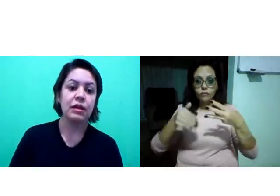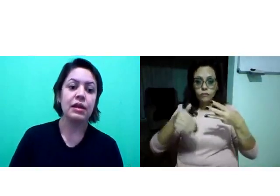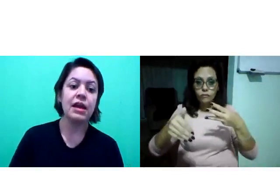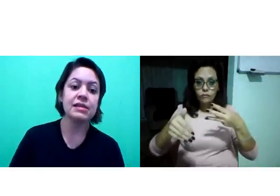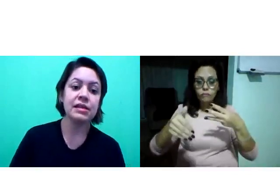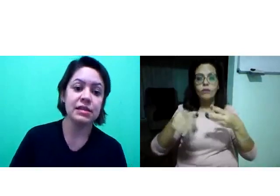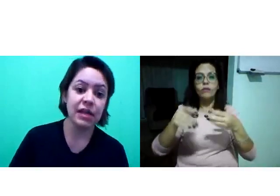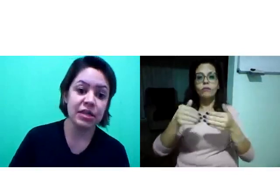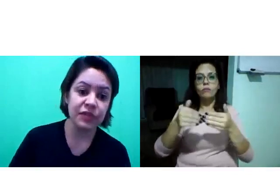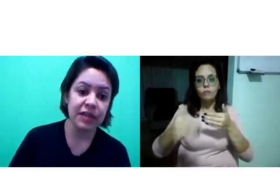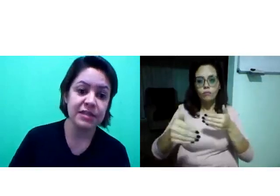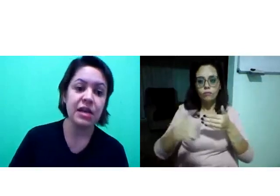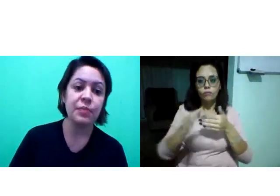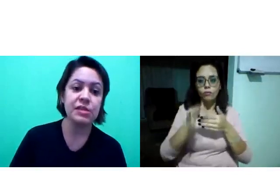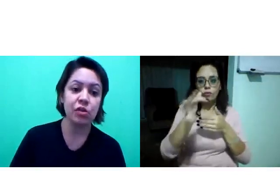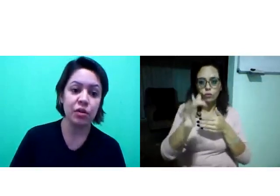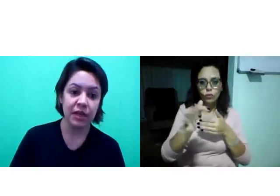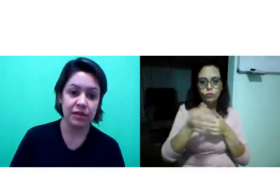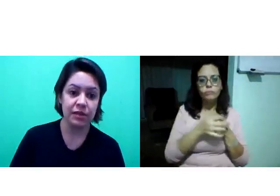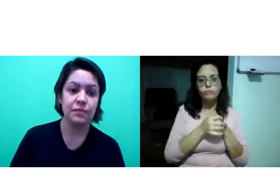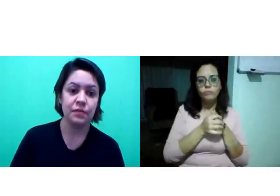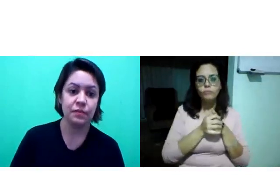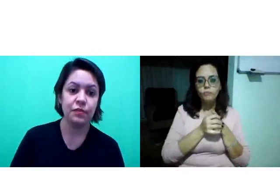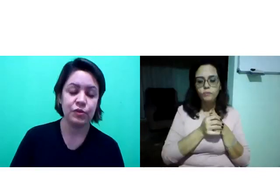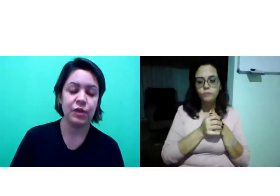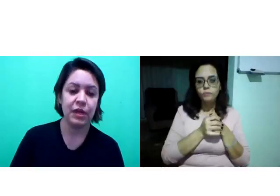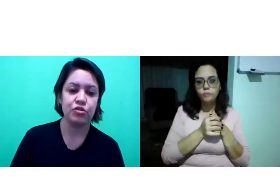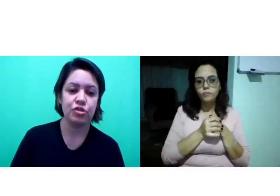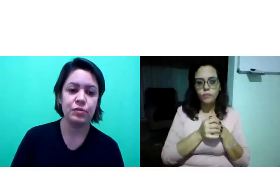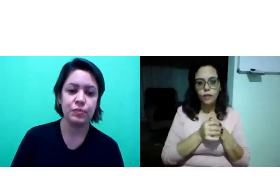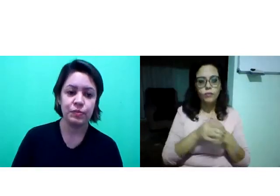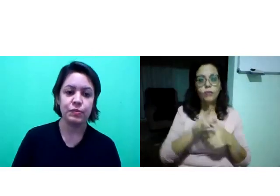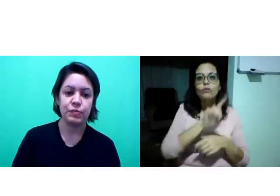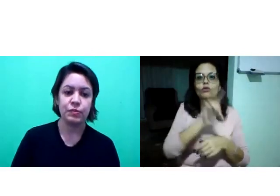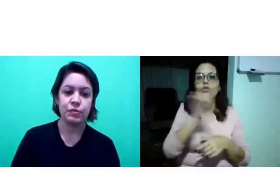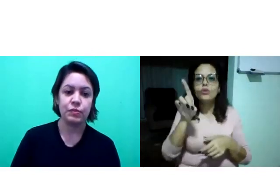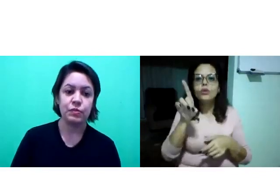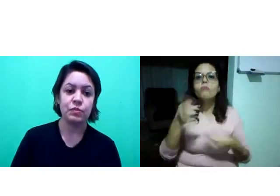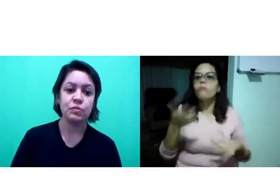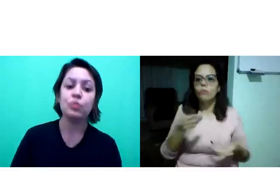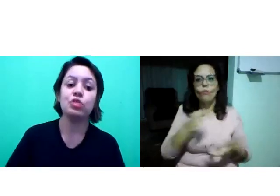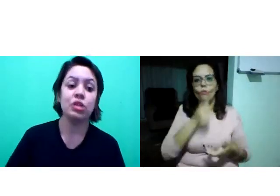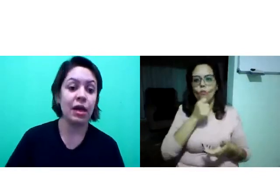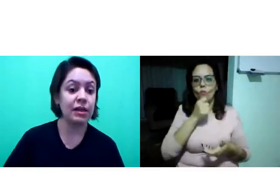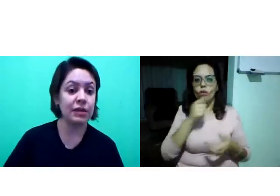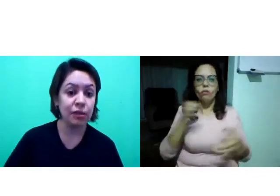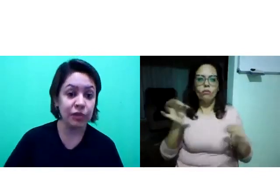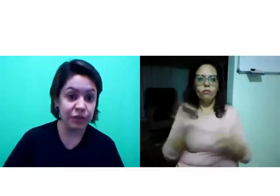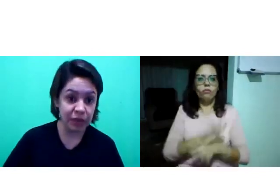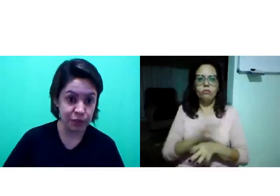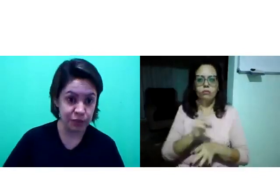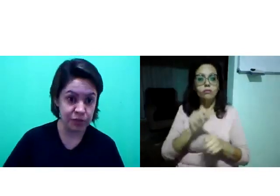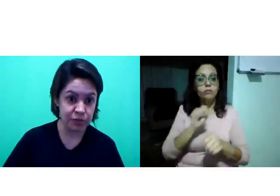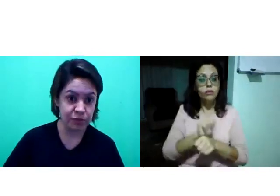E essa terceira atividade será posteriormente. Futuramente. O dia, ainda